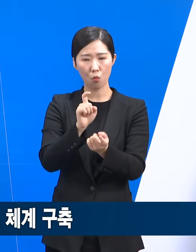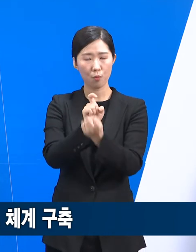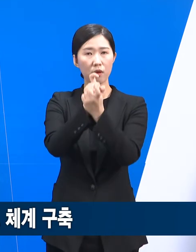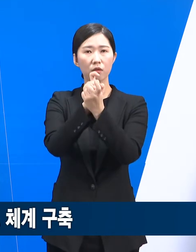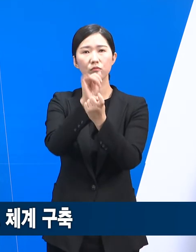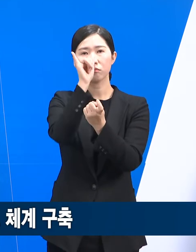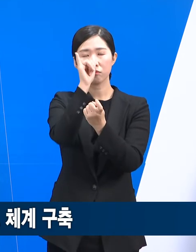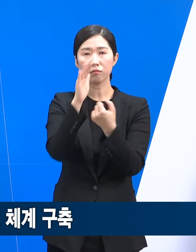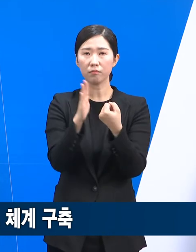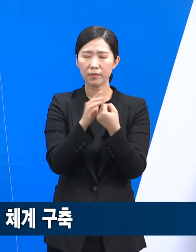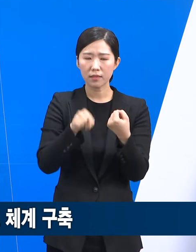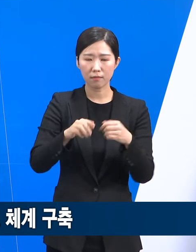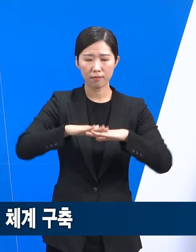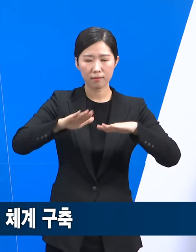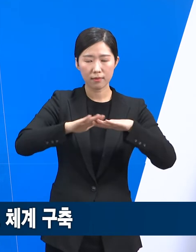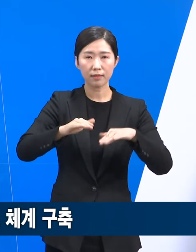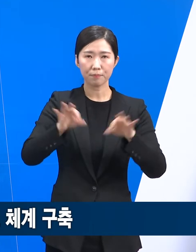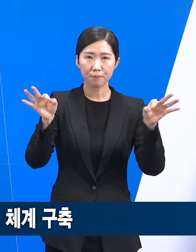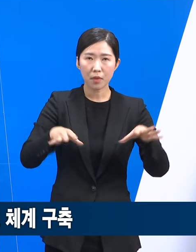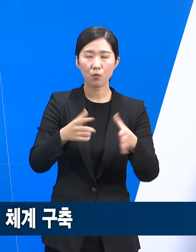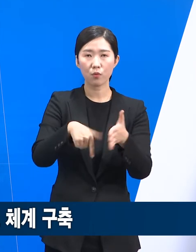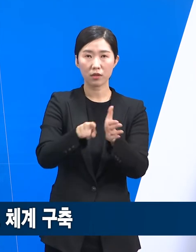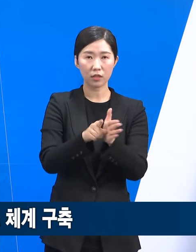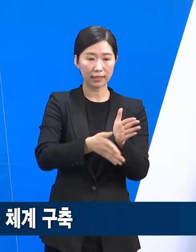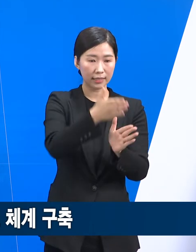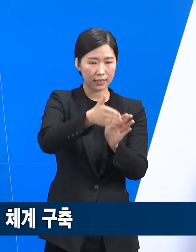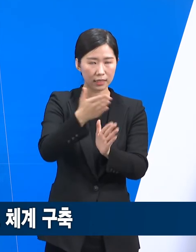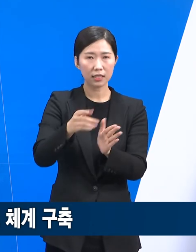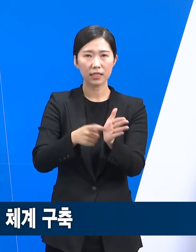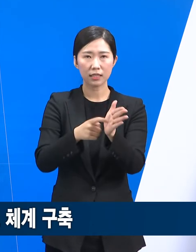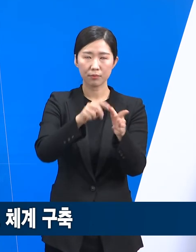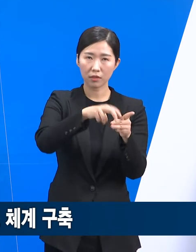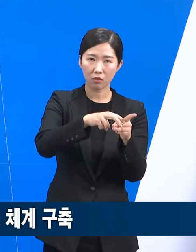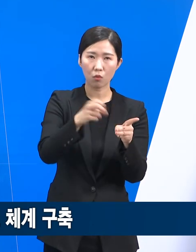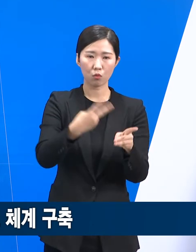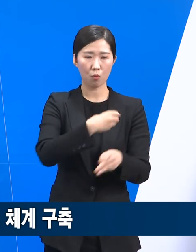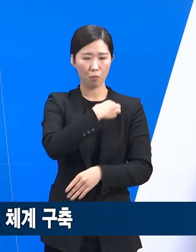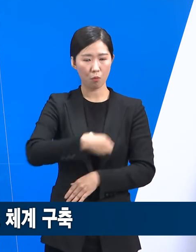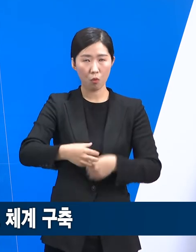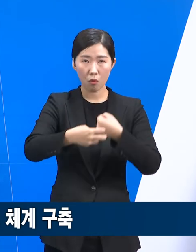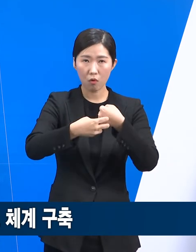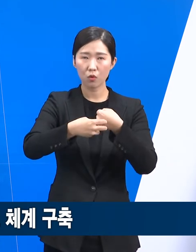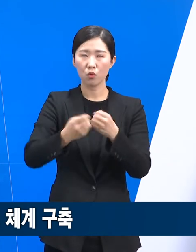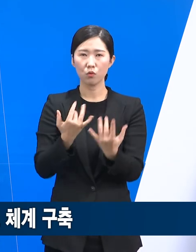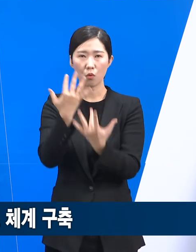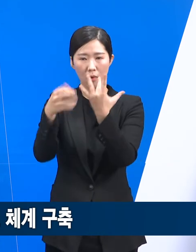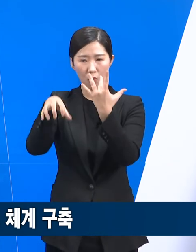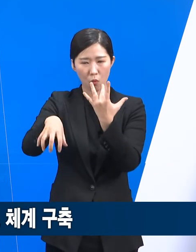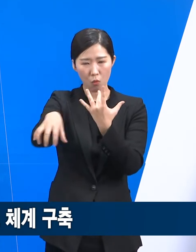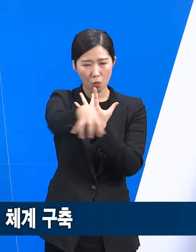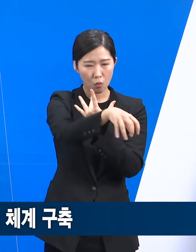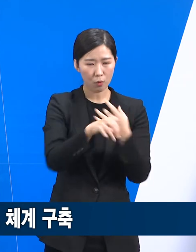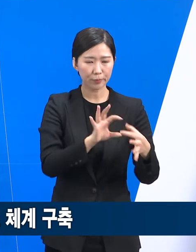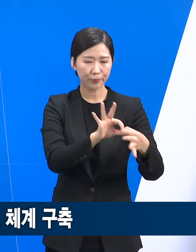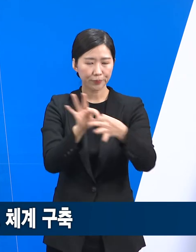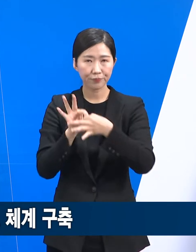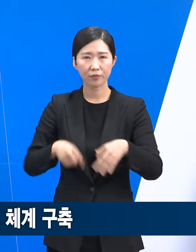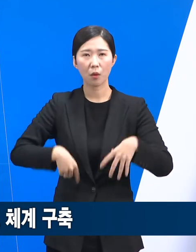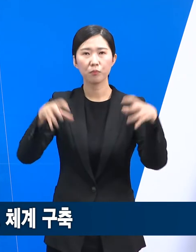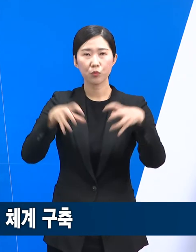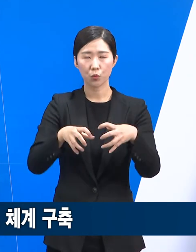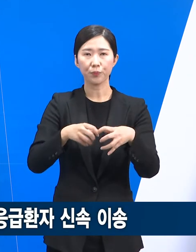대응하기 위해 시군 언급의료센터, 간접변전담병원, 보건소, 소방서 등 유관기관 협조체계를 구축했습니다.